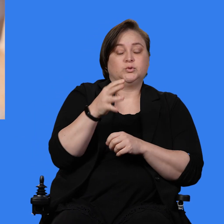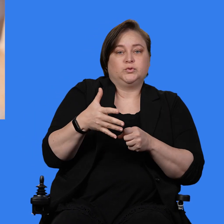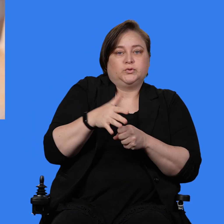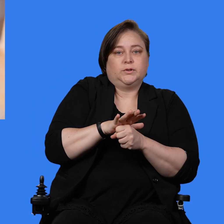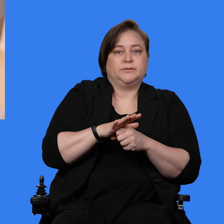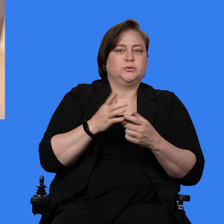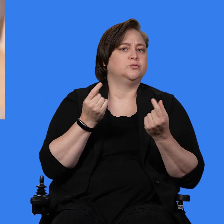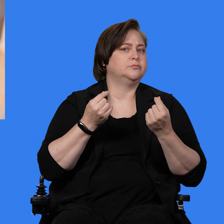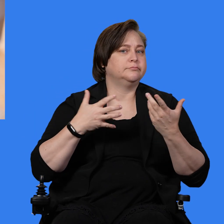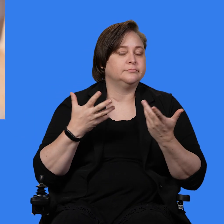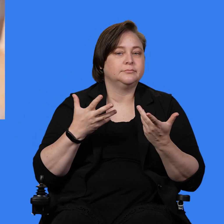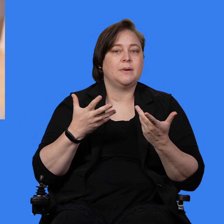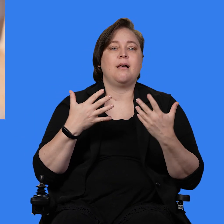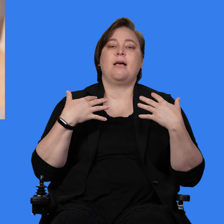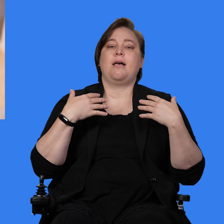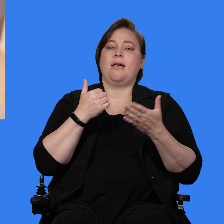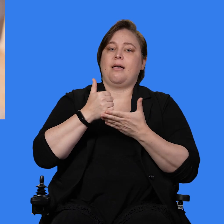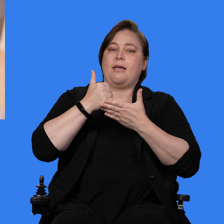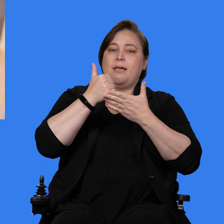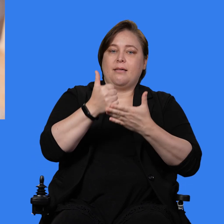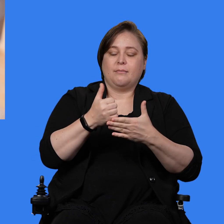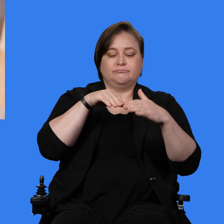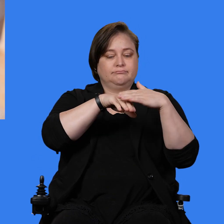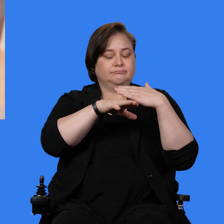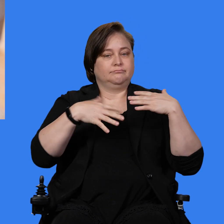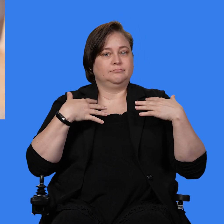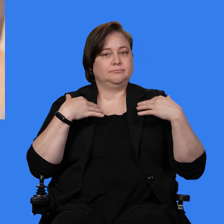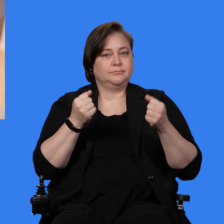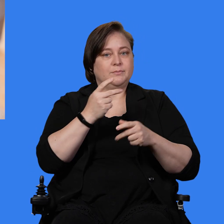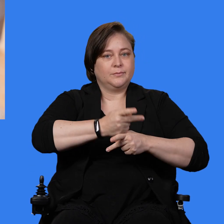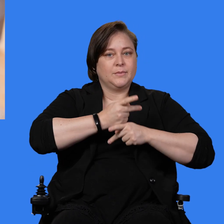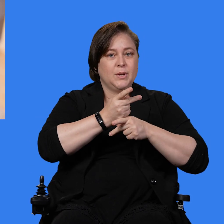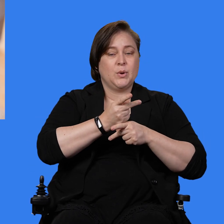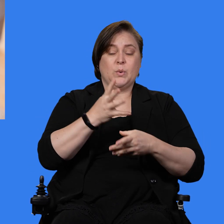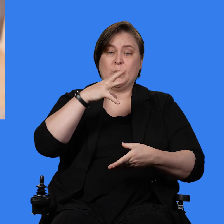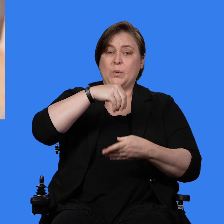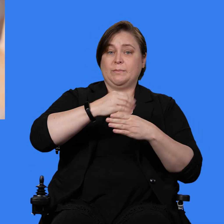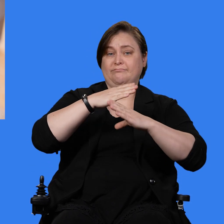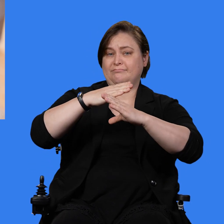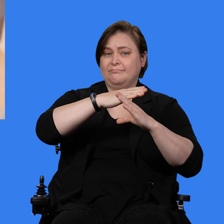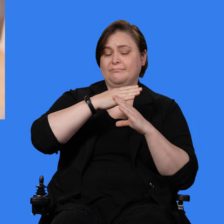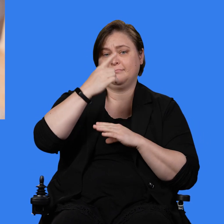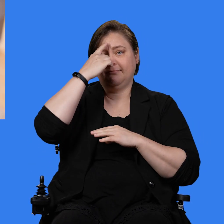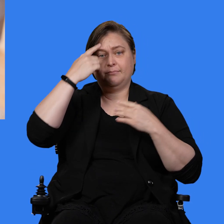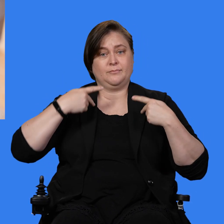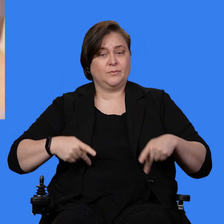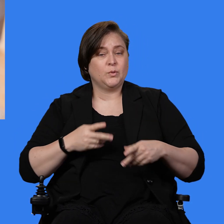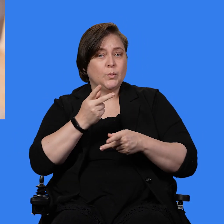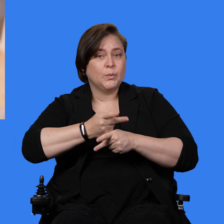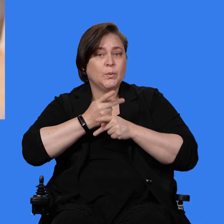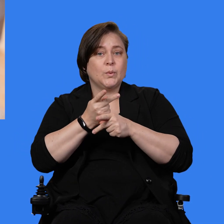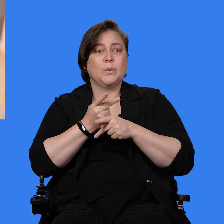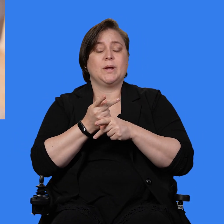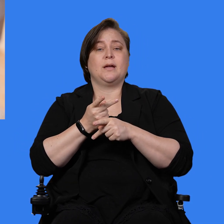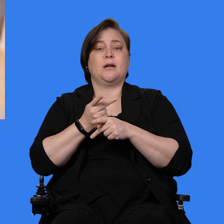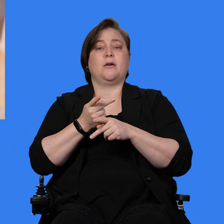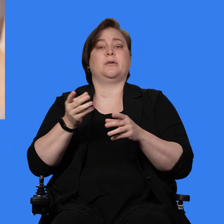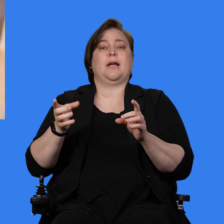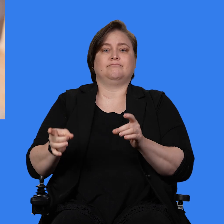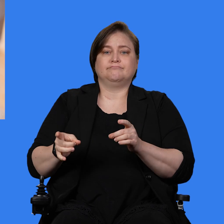personas a tener acceso a atención médica, incluidos los cuidados preventivos de salud mental y física, así como atención en casos de crisis para las